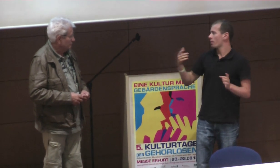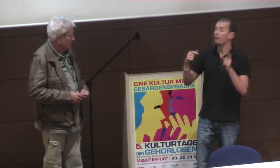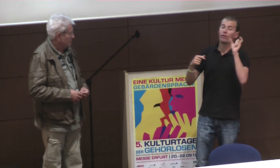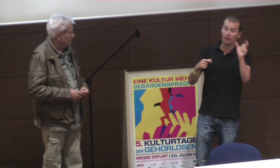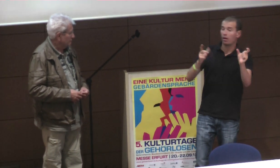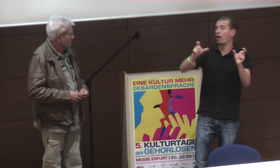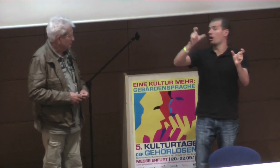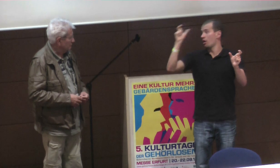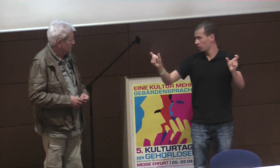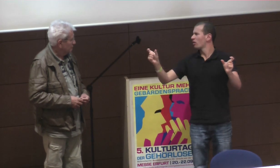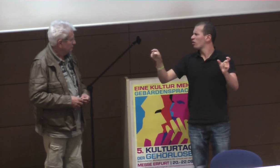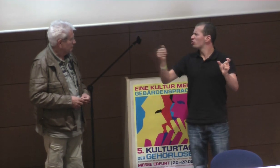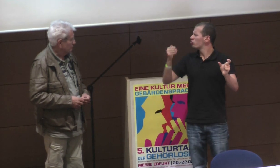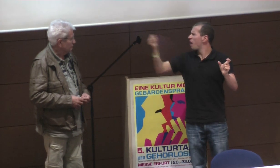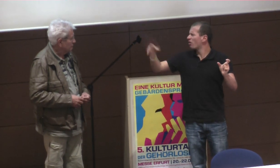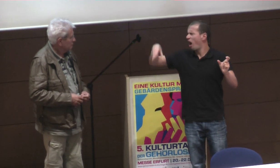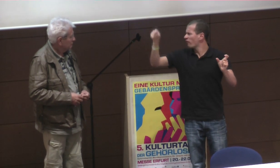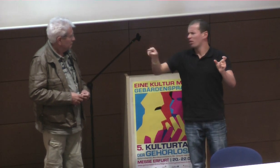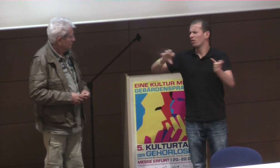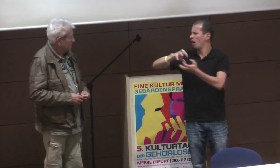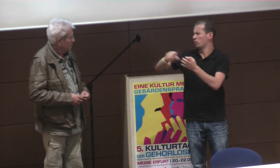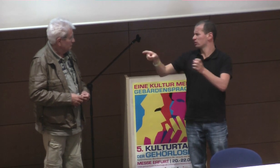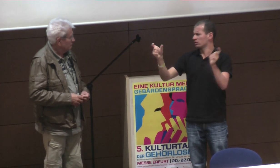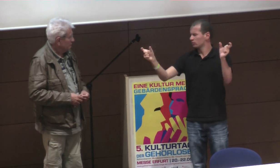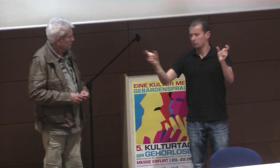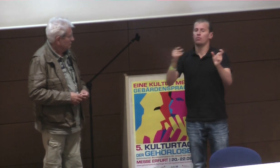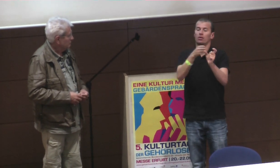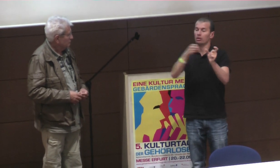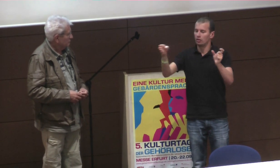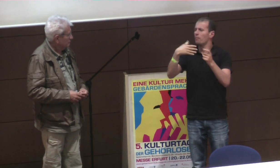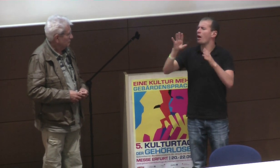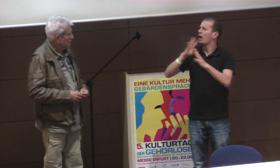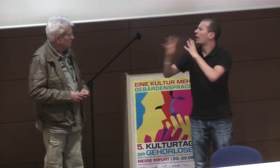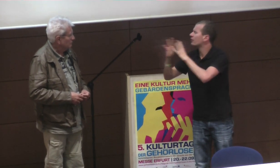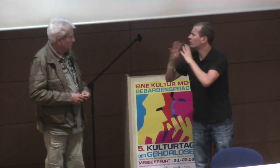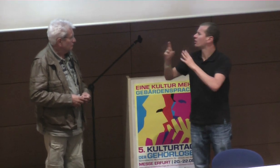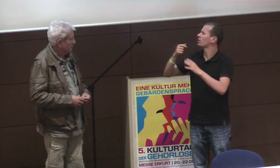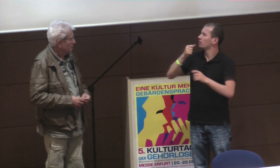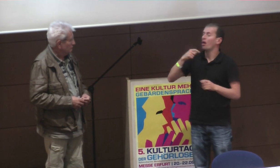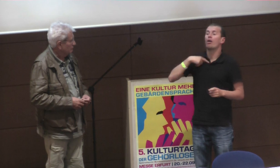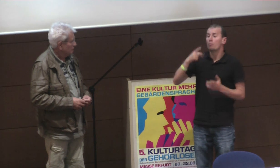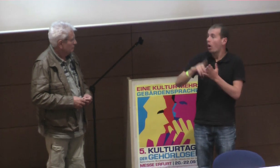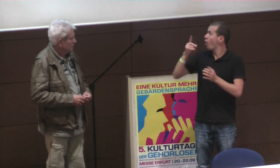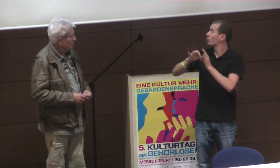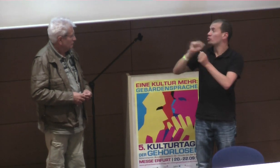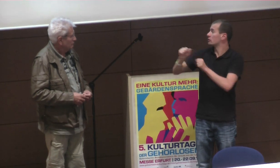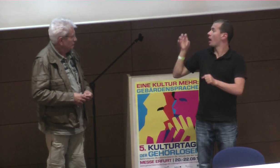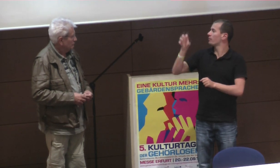man das wirklich genau prüfen, dass da alles verdäumetsch wird. Dann irgendwann später hat er dann nochmal angefangen, das war dann total chaotisch, aber, ähm,